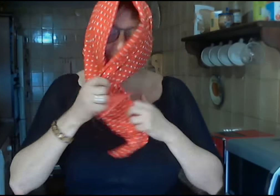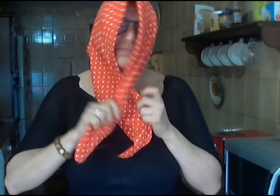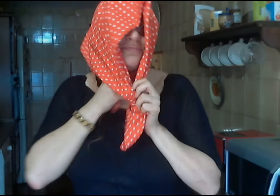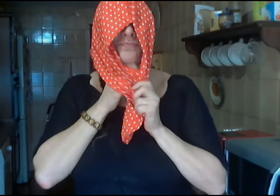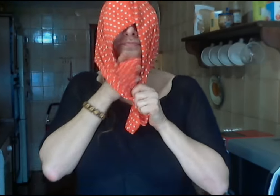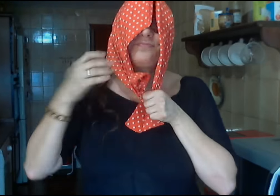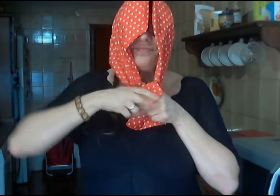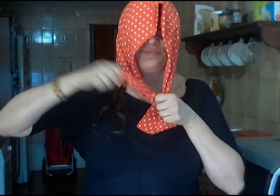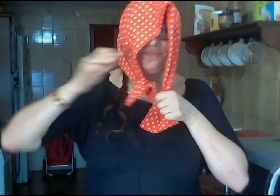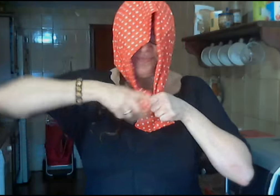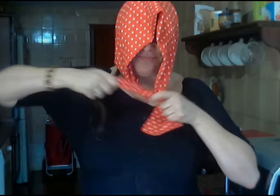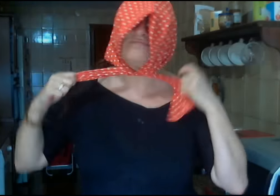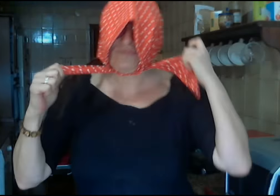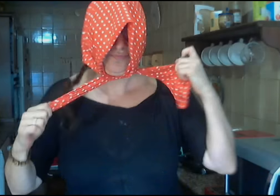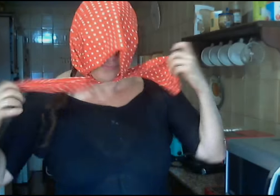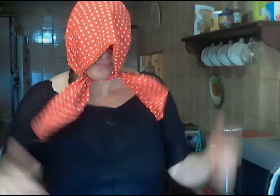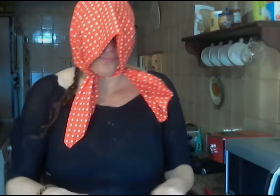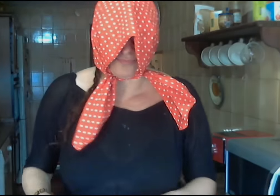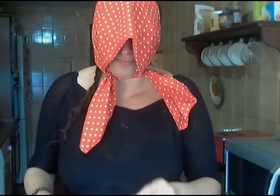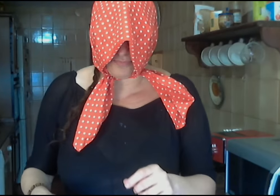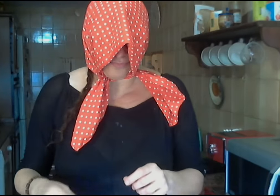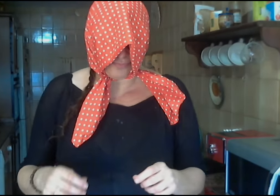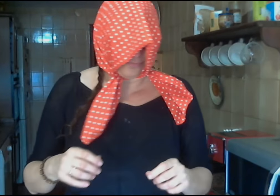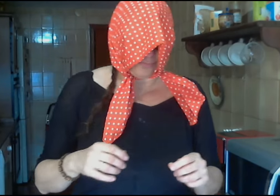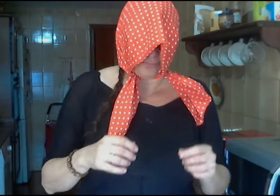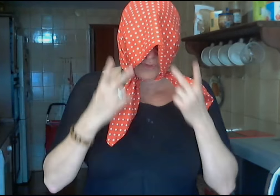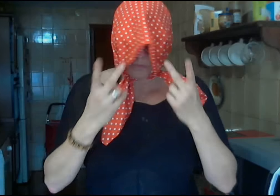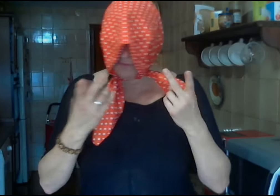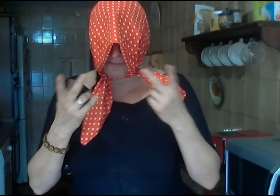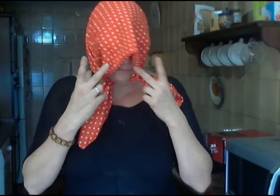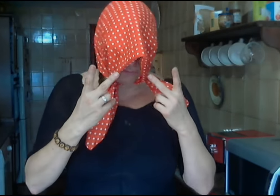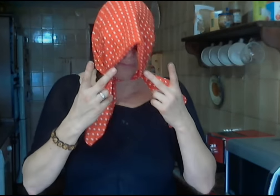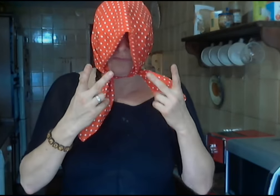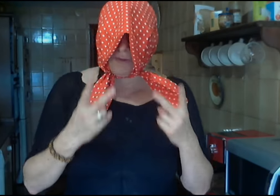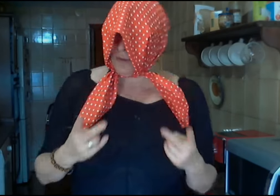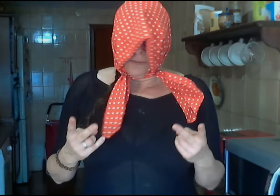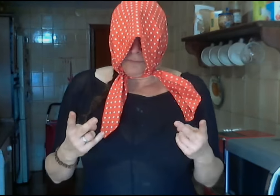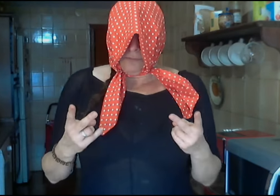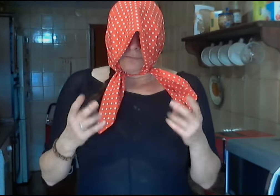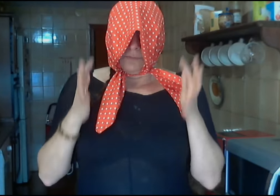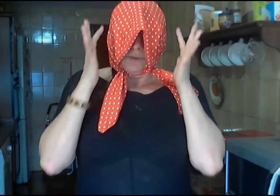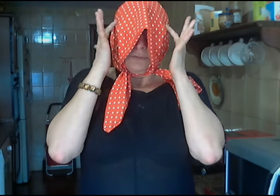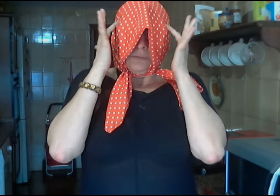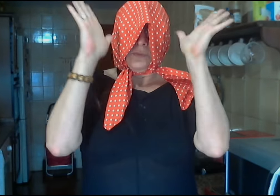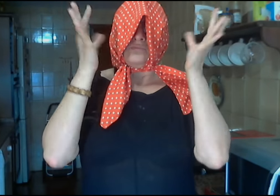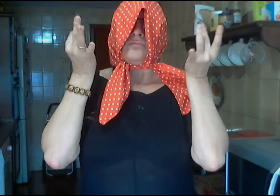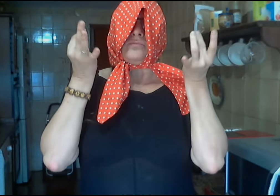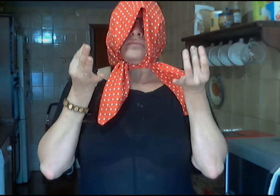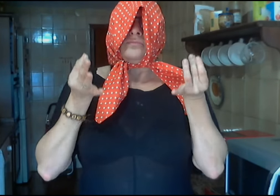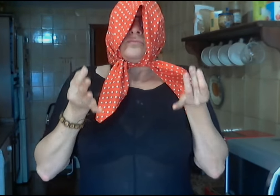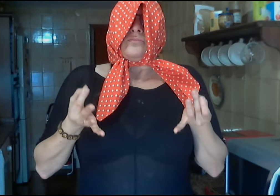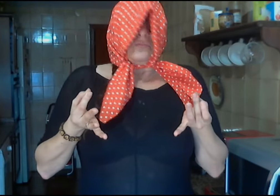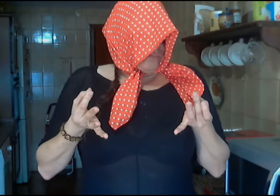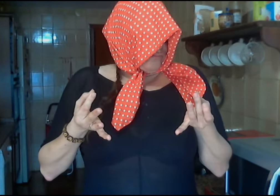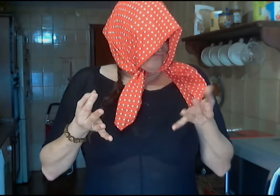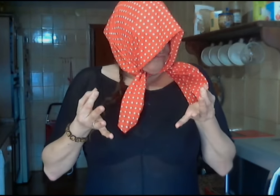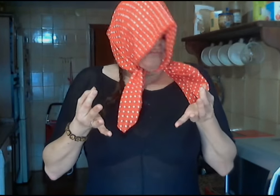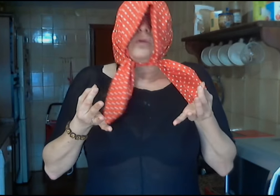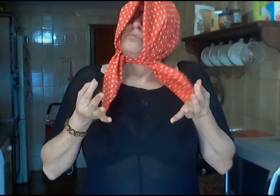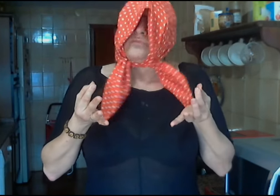más occidental, Castilla-La Mancha. Con intervalos de nubes que seguirán cubriendo los cielos al oeste de Castilla y León. Nubes un poquito más tranquilos en las costas cantábricas. Hoy día además, incluso tenemos ambiente muy